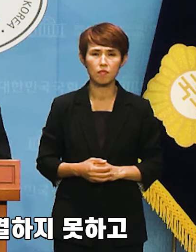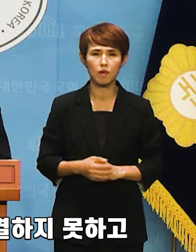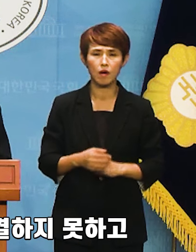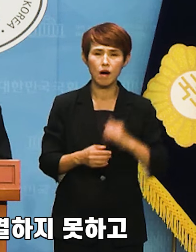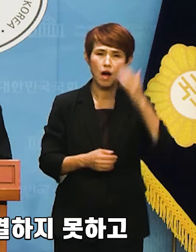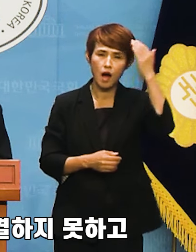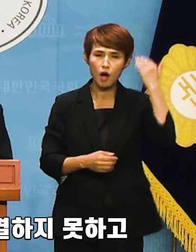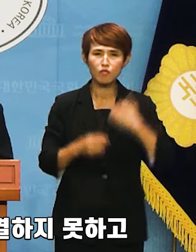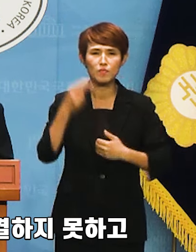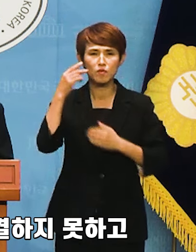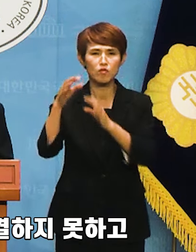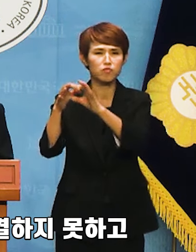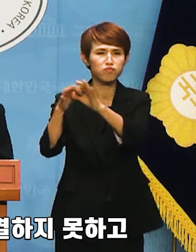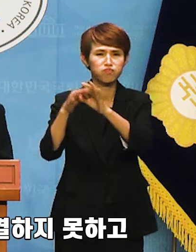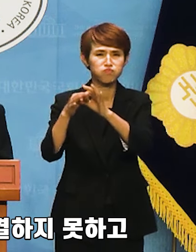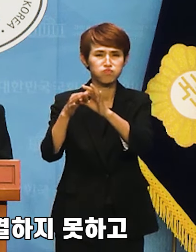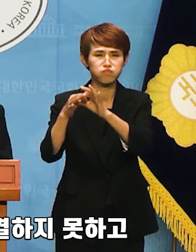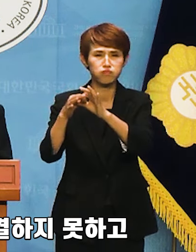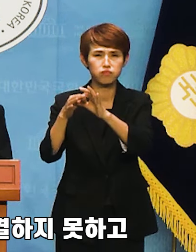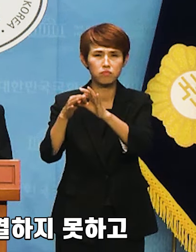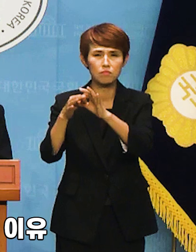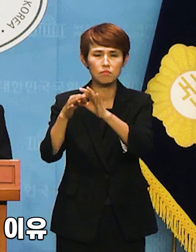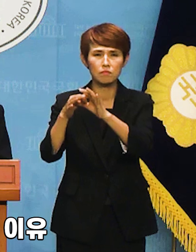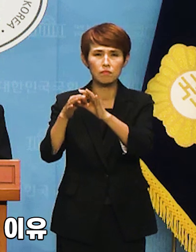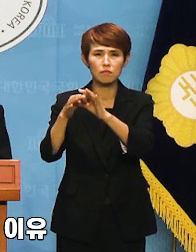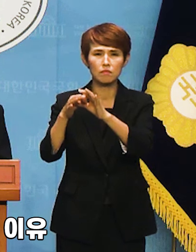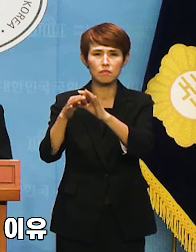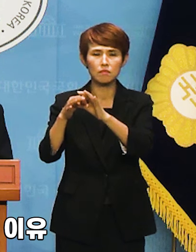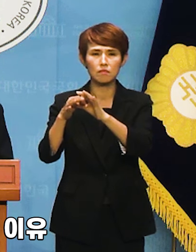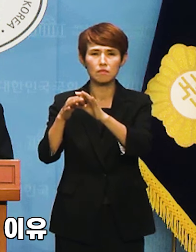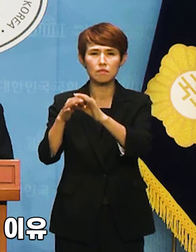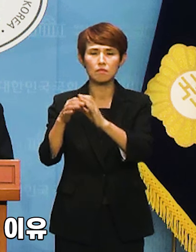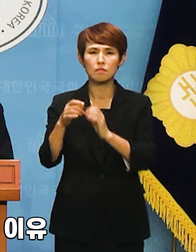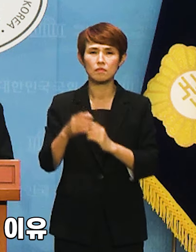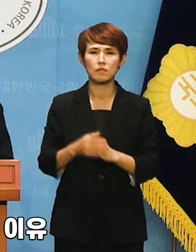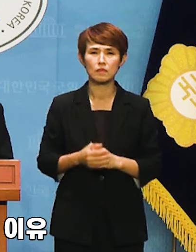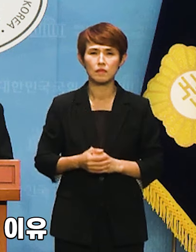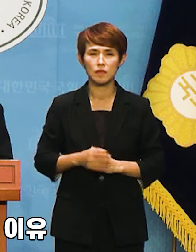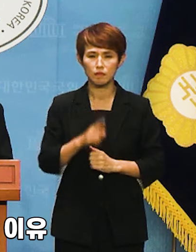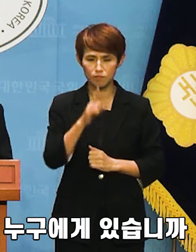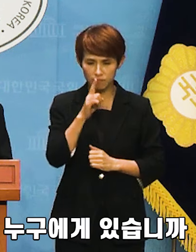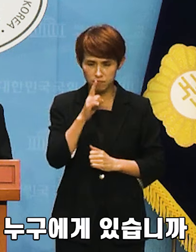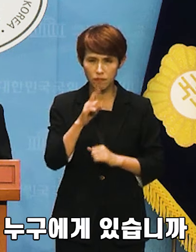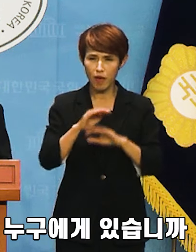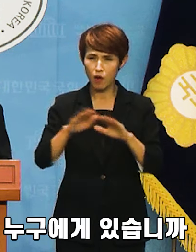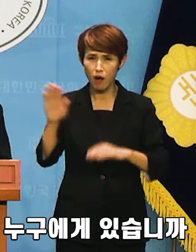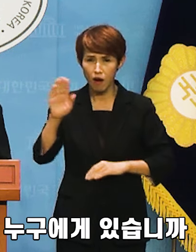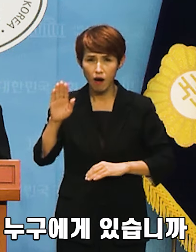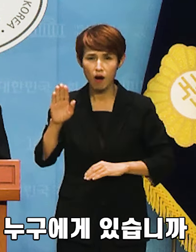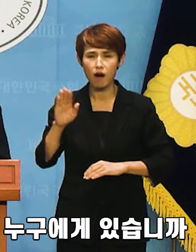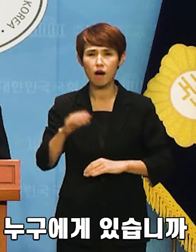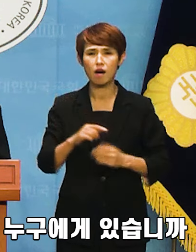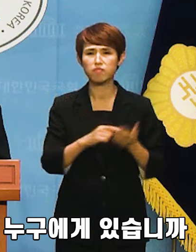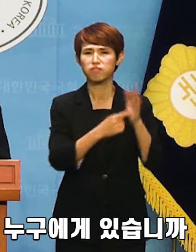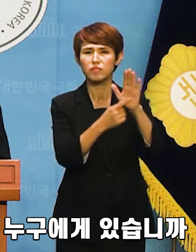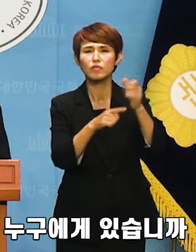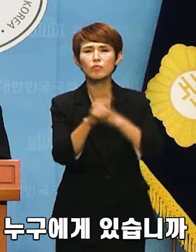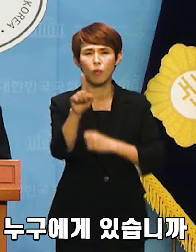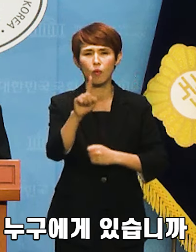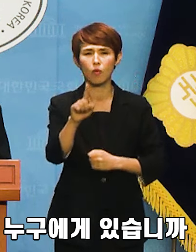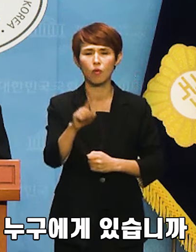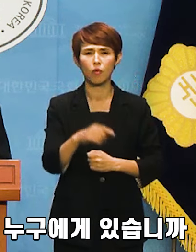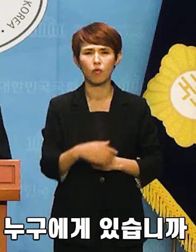하는 한미동맹이 조용히 해결하지 못하고 터져나오게 된 이유 그리고 그것을 방치한 책임은